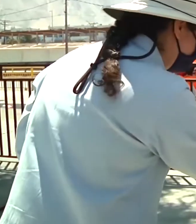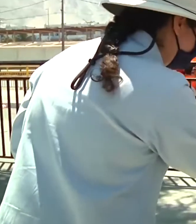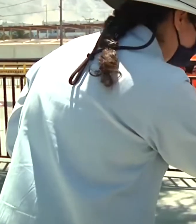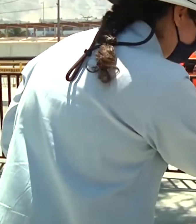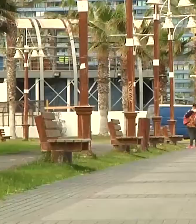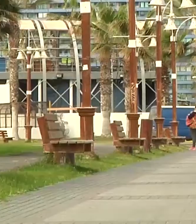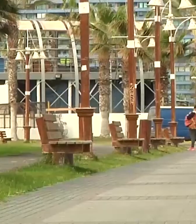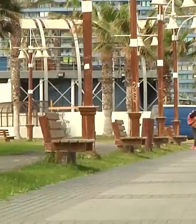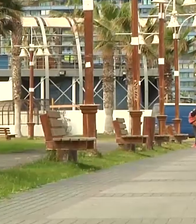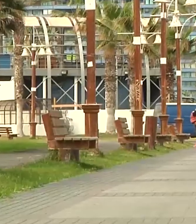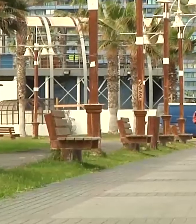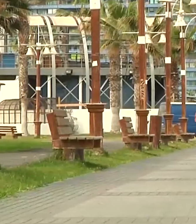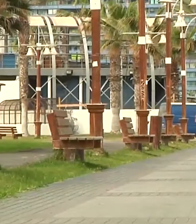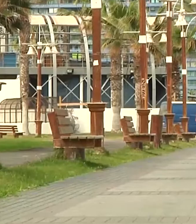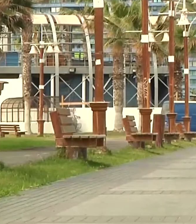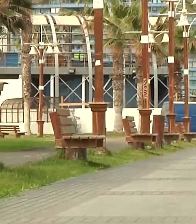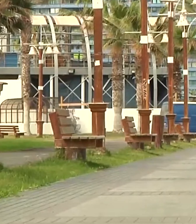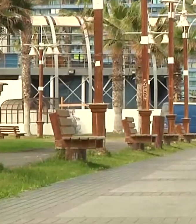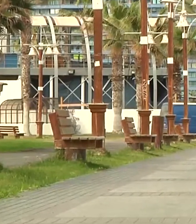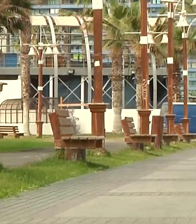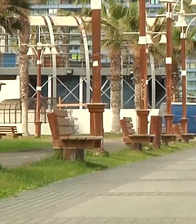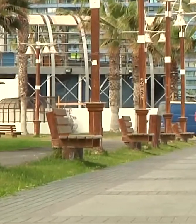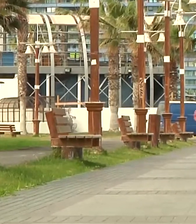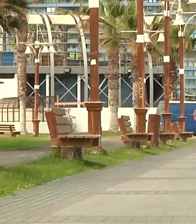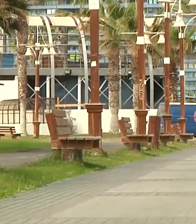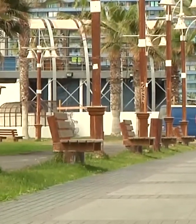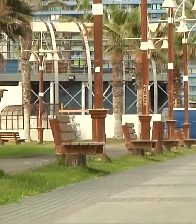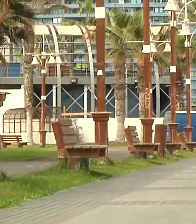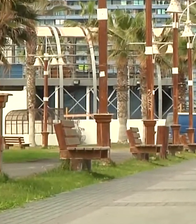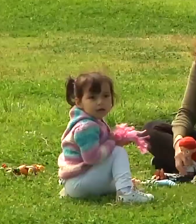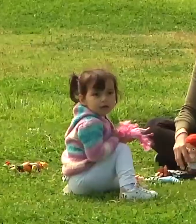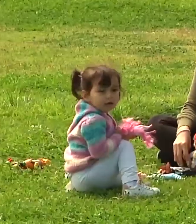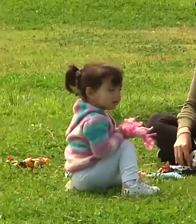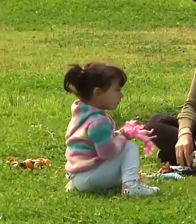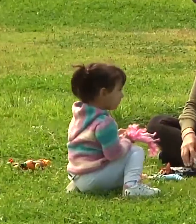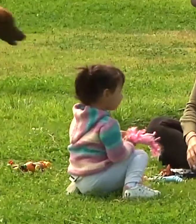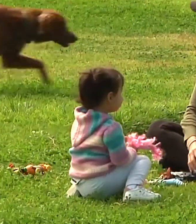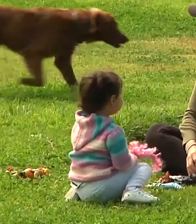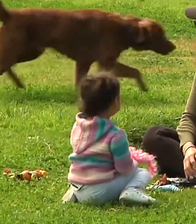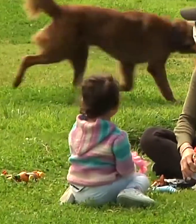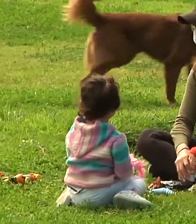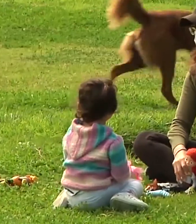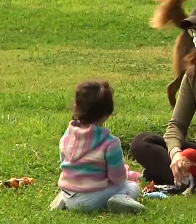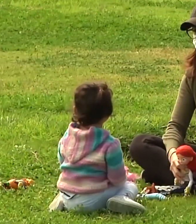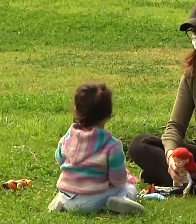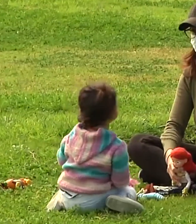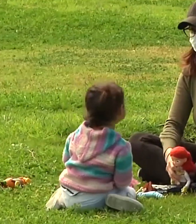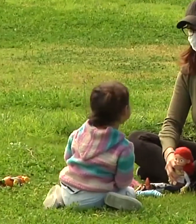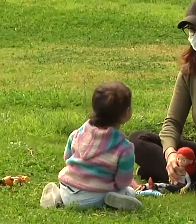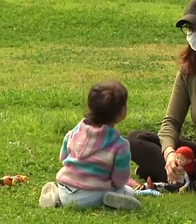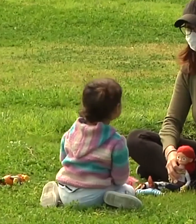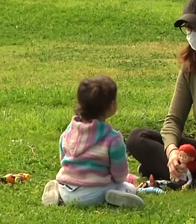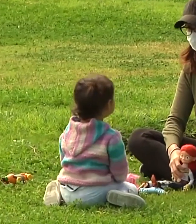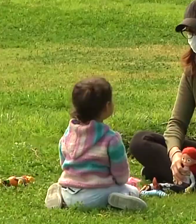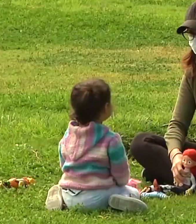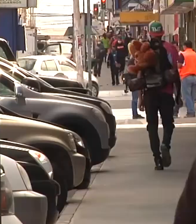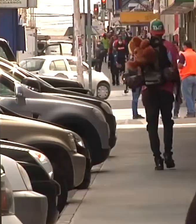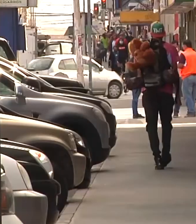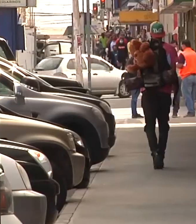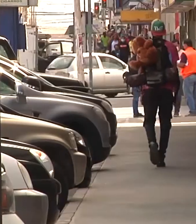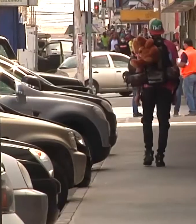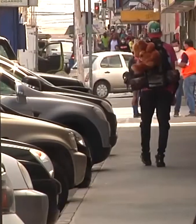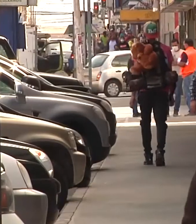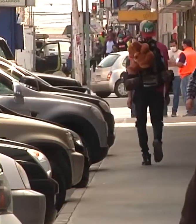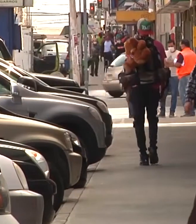el momento, la región de Tarapacá, en el plan Paso a Paso, mantiene a las comunas de Iquique, Alto Hospicio, Pica y Camiña